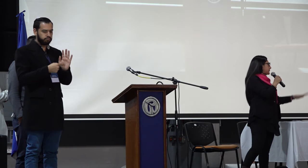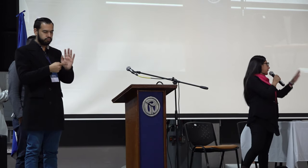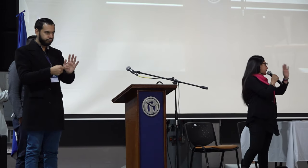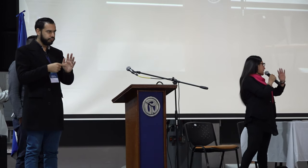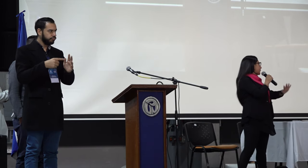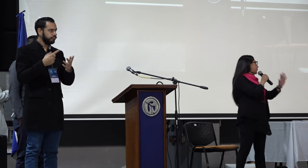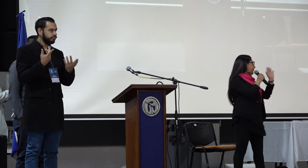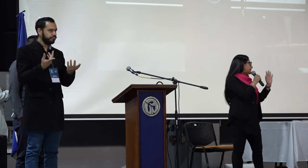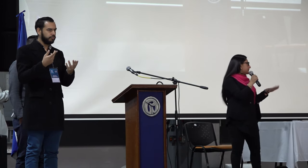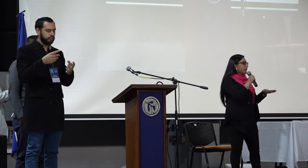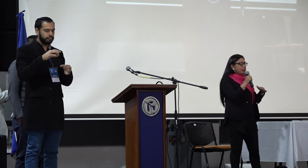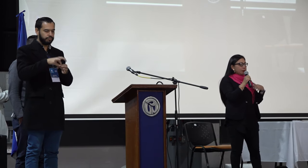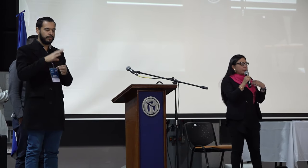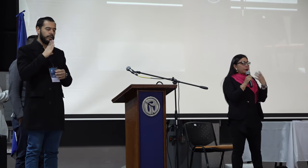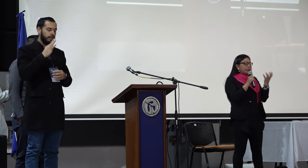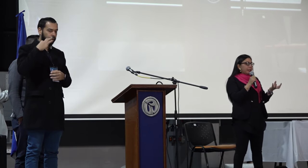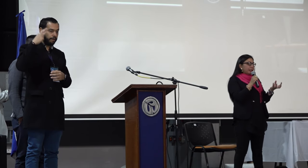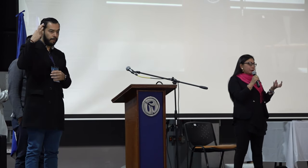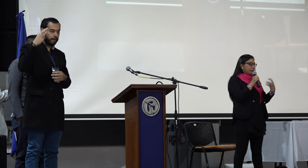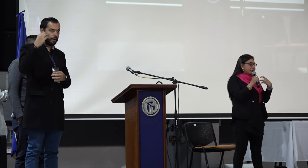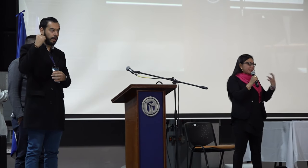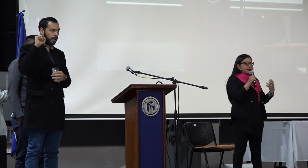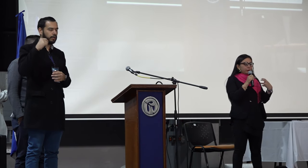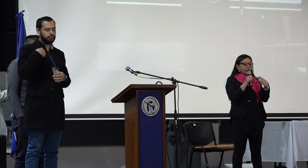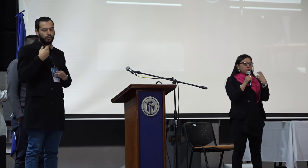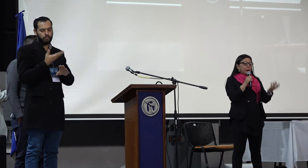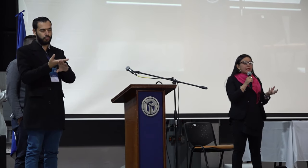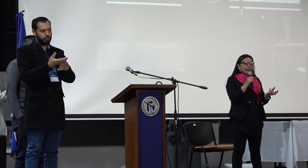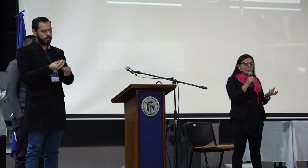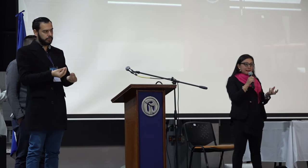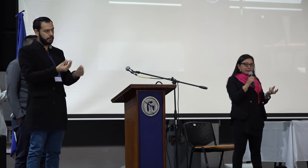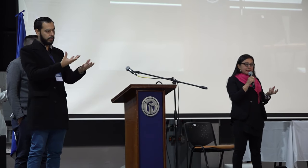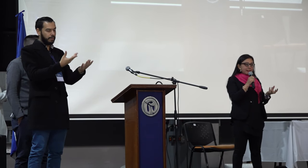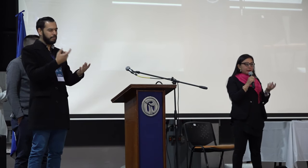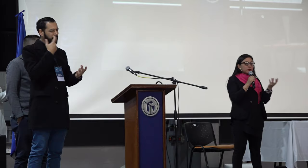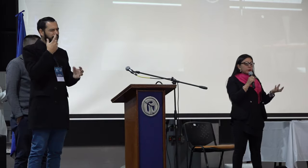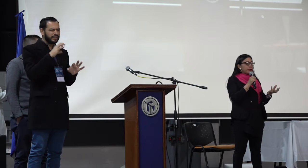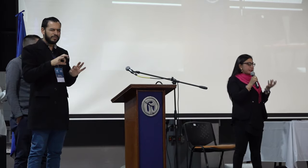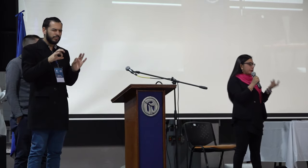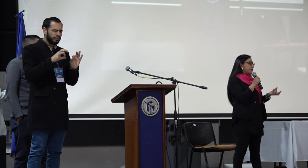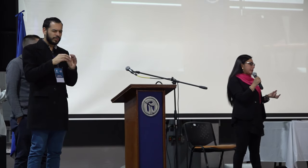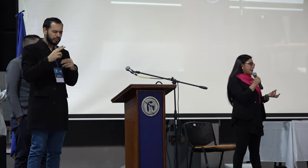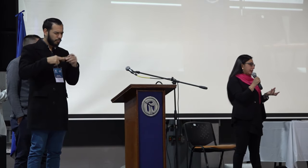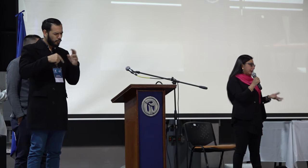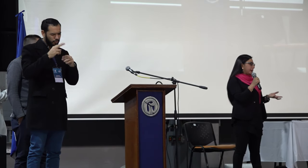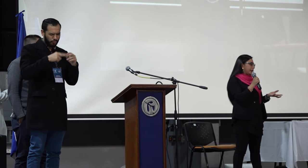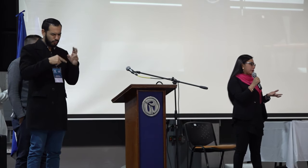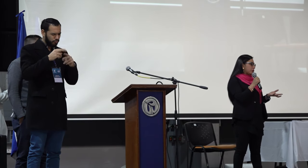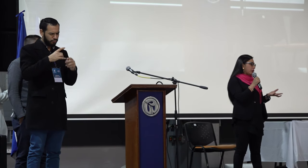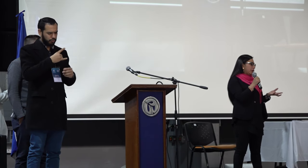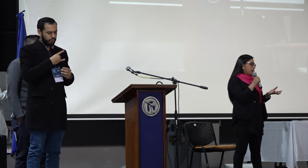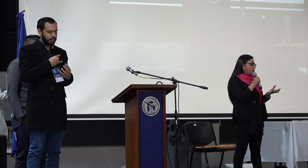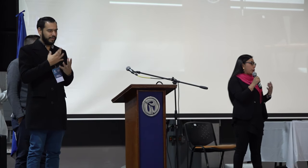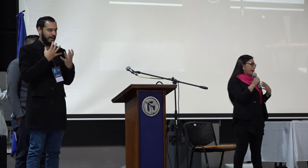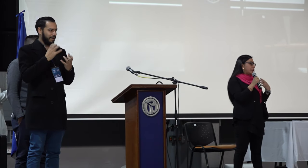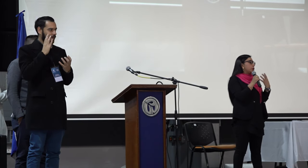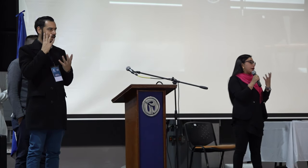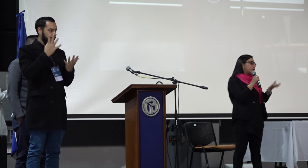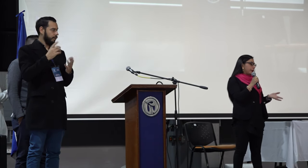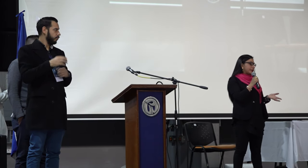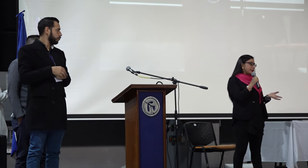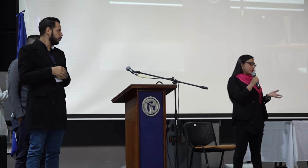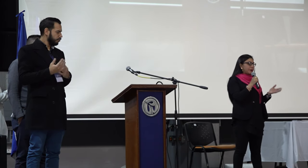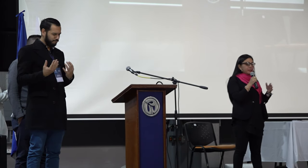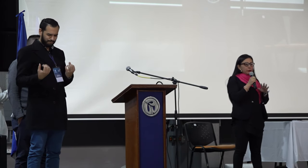presentar estas propuestas, porque lo que les decía, lo que nos mueve acá es la necesidad de construir esa universidad que queremos y poder